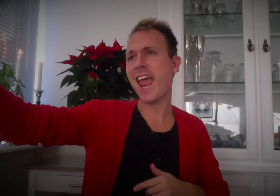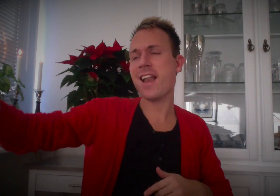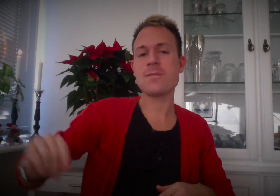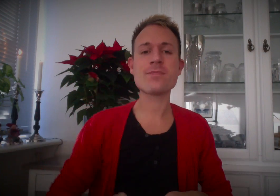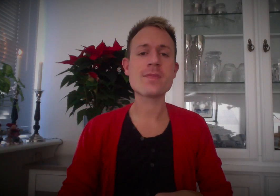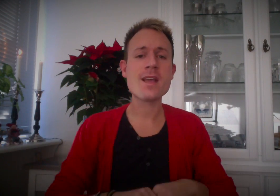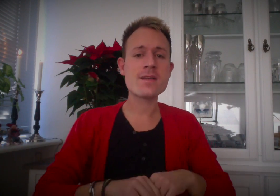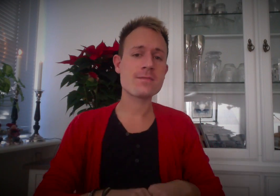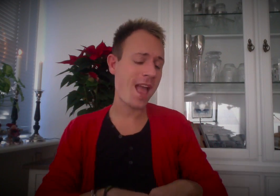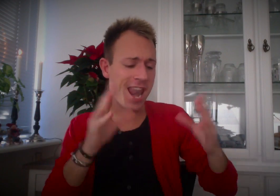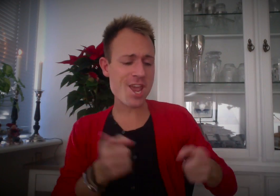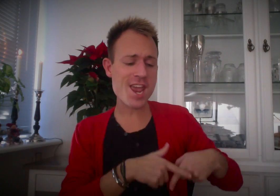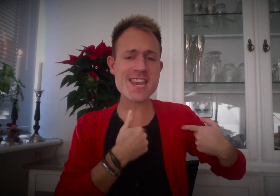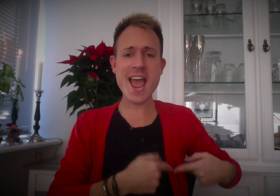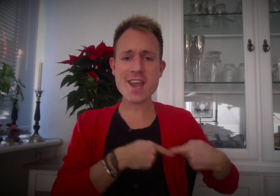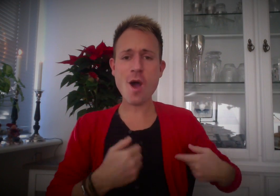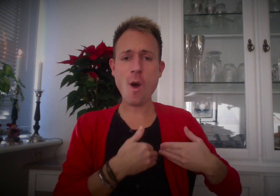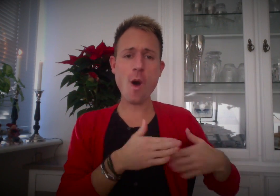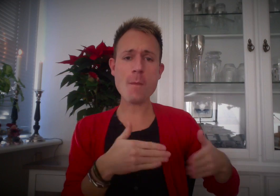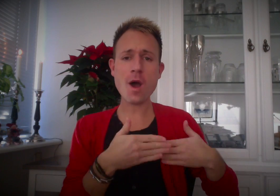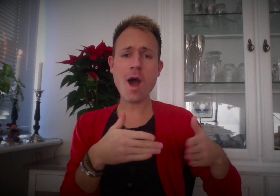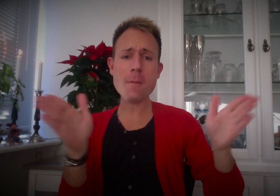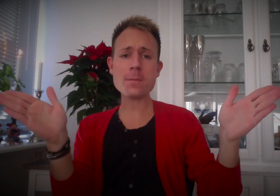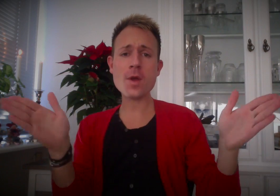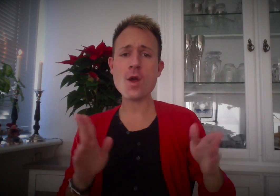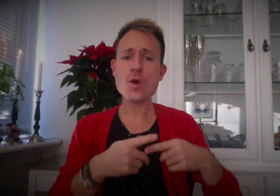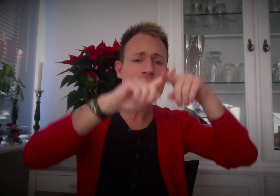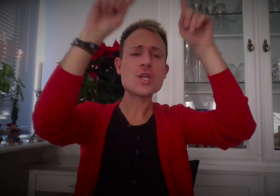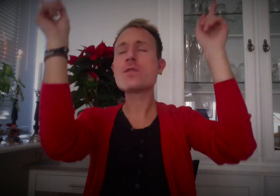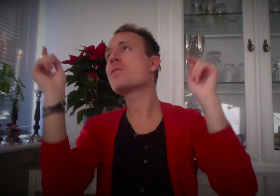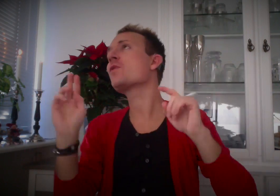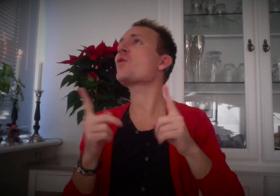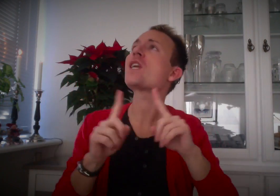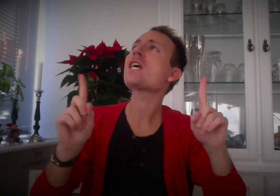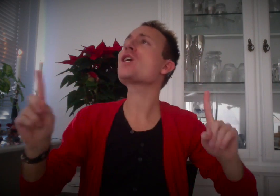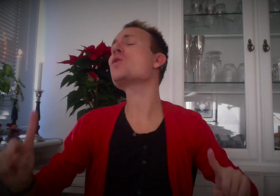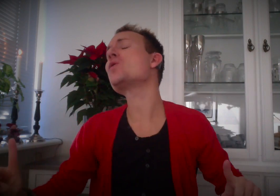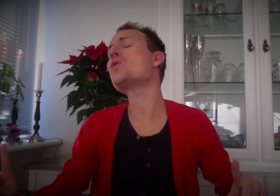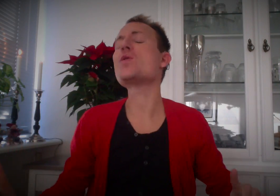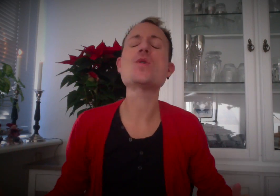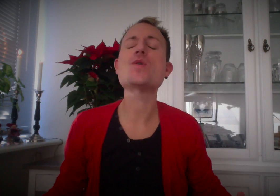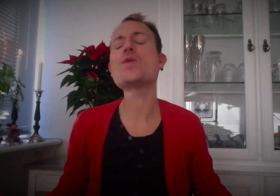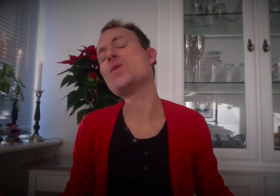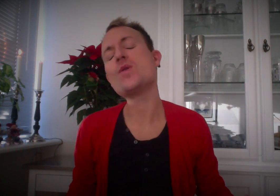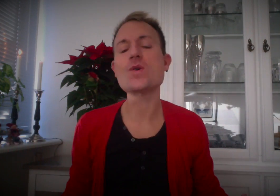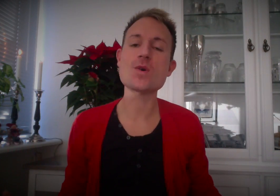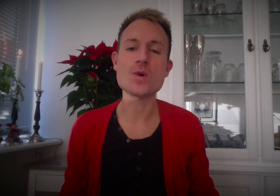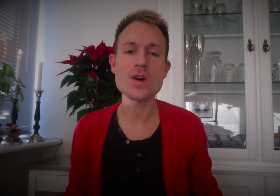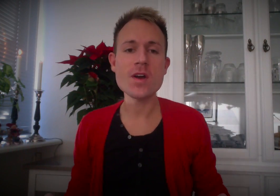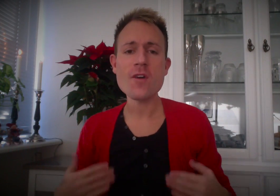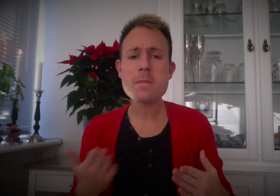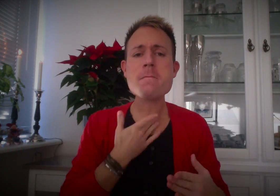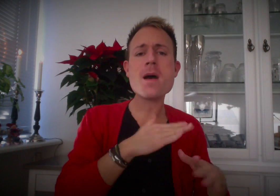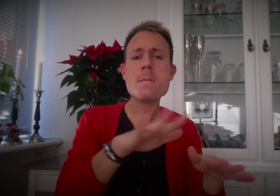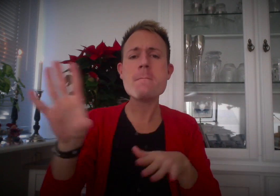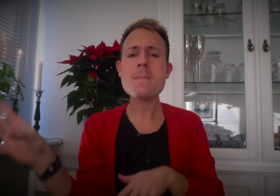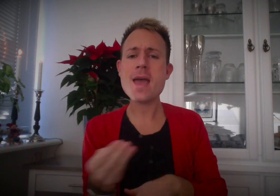Alle hjertet runger op Nu er det jul, stemningen er